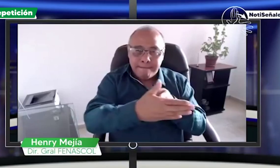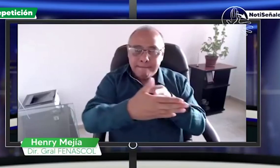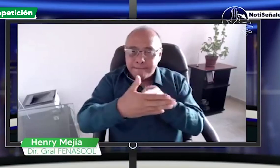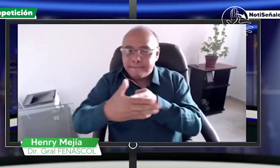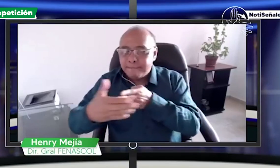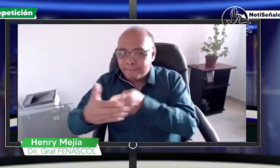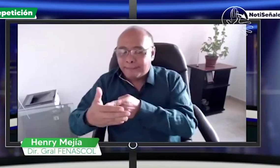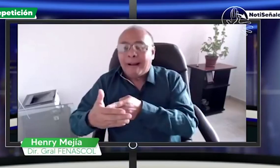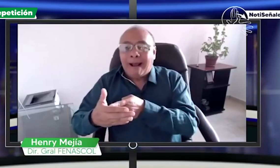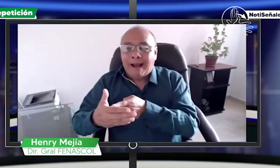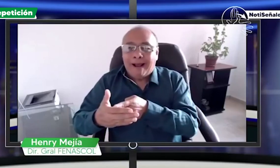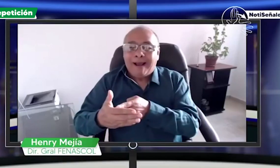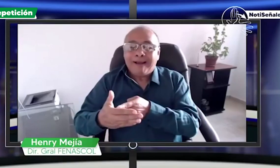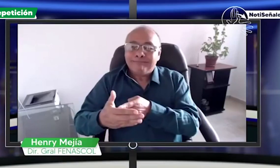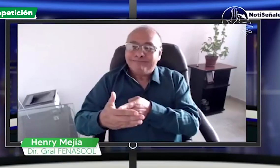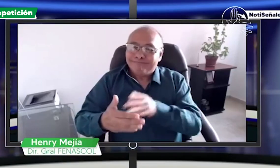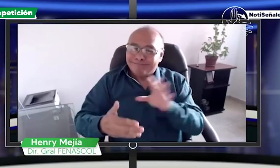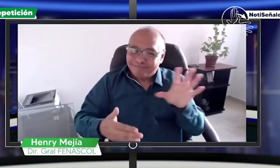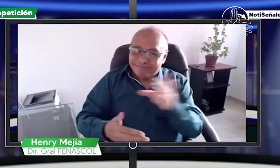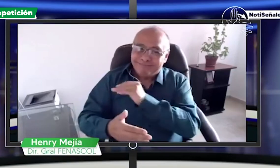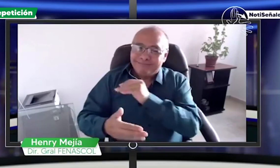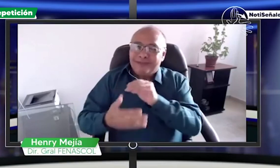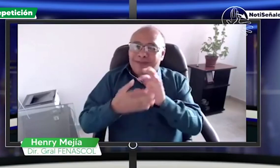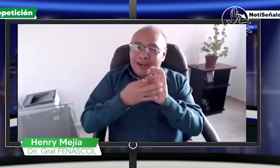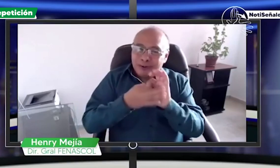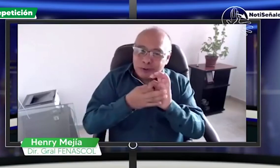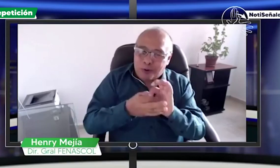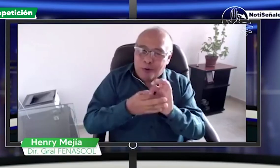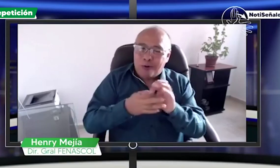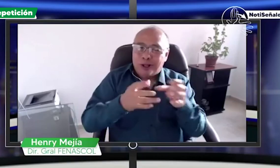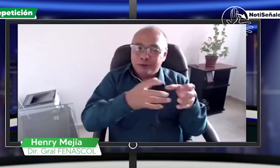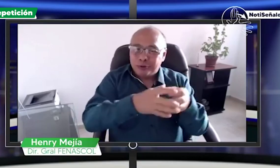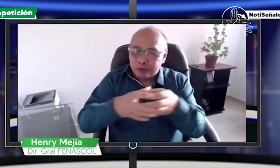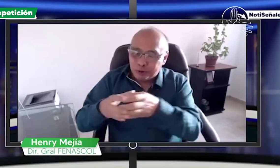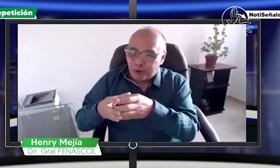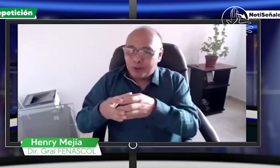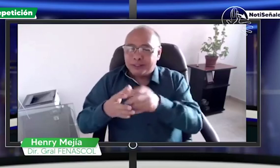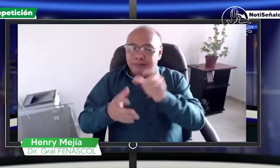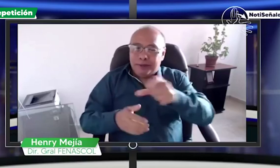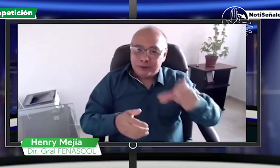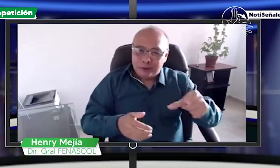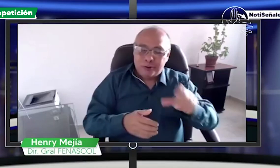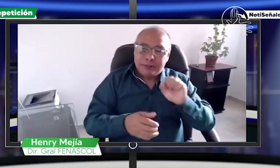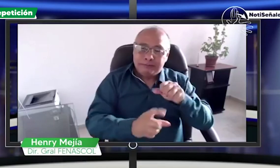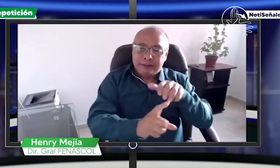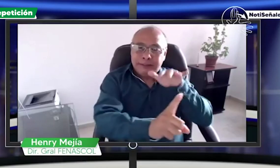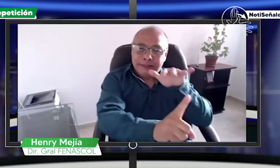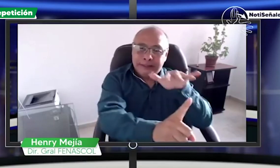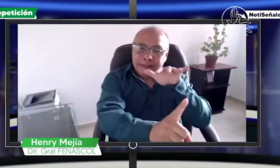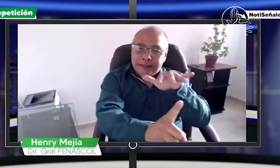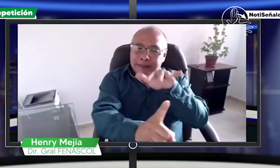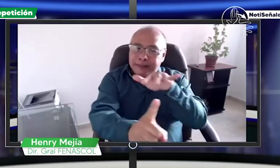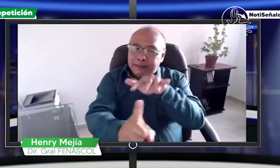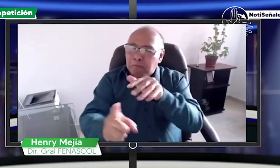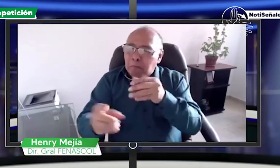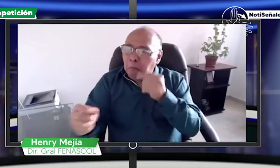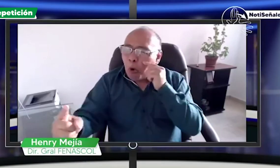enfrenta a barreras todos los días y por eso nosotros como FENASCOL y todo el movimiento